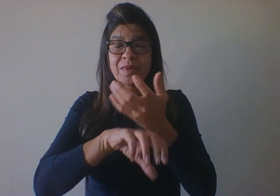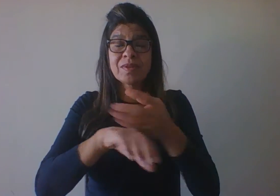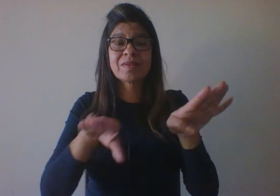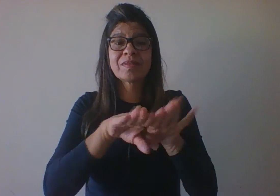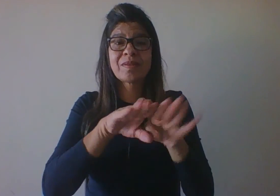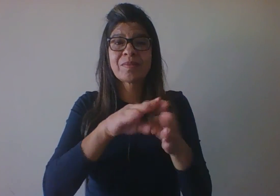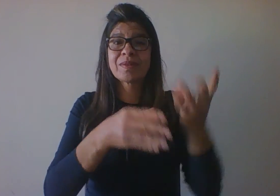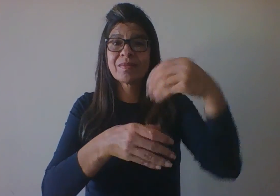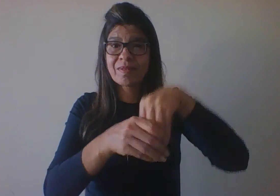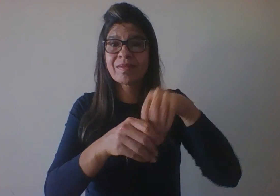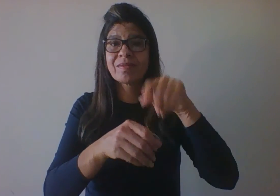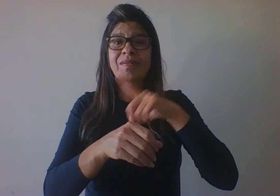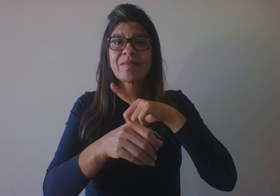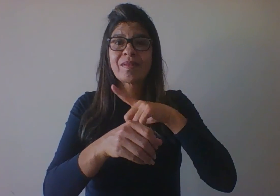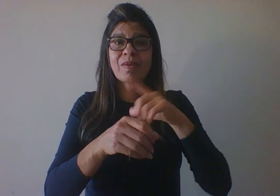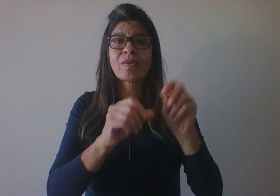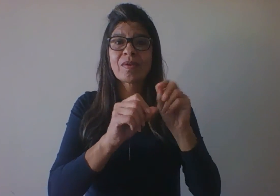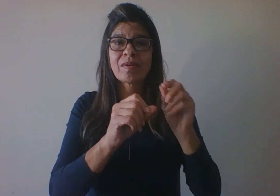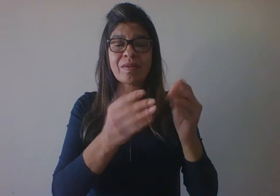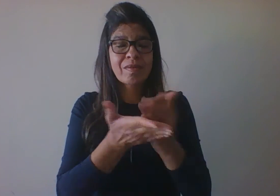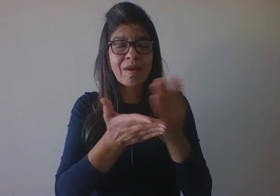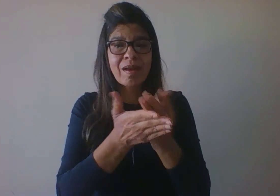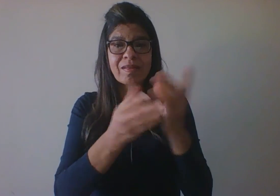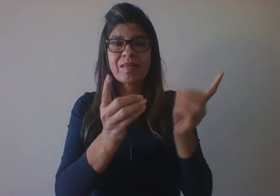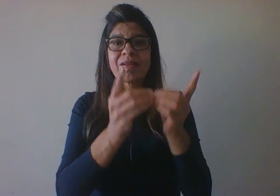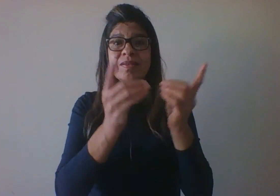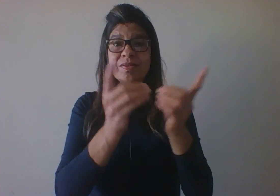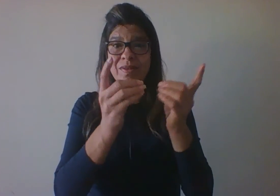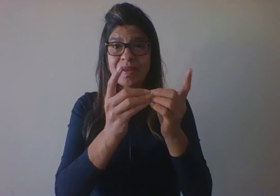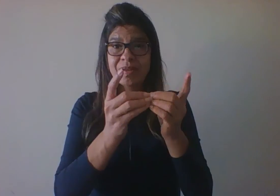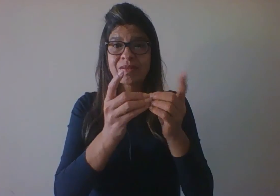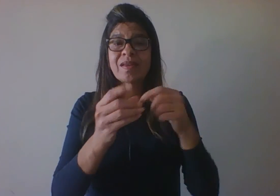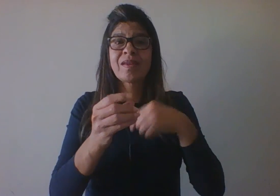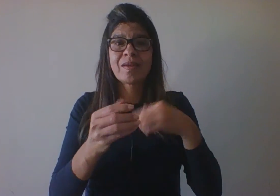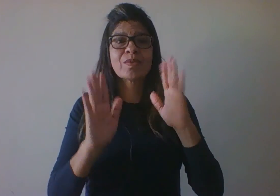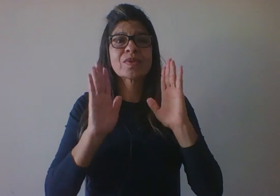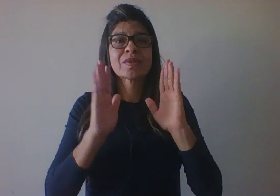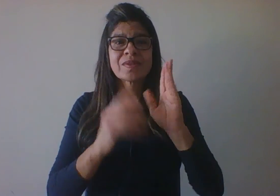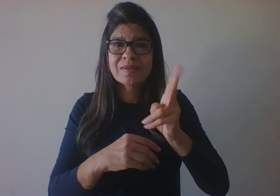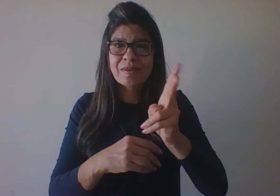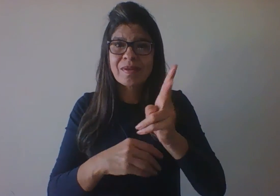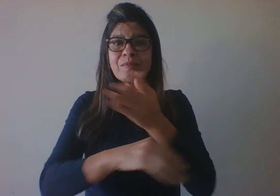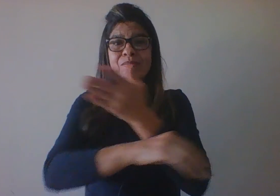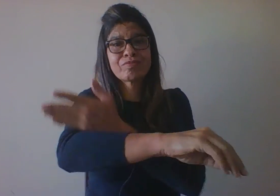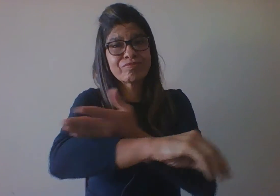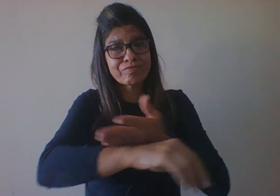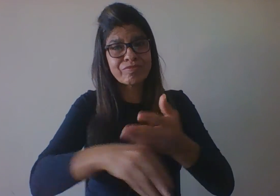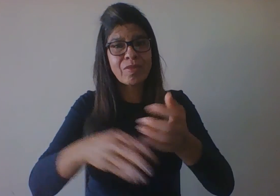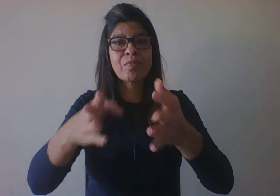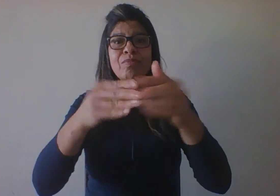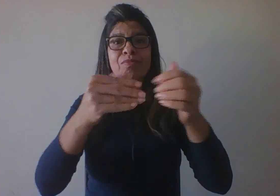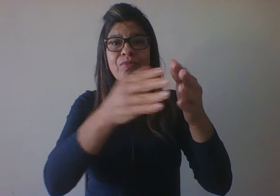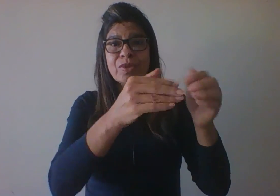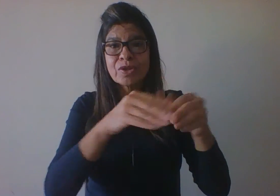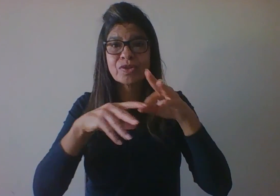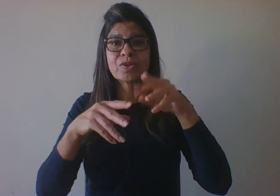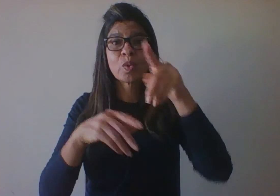Como de praxe, eu solicito a todos que tenham contigo com vocês um caderno, um